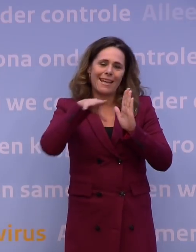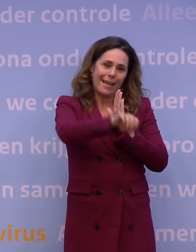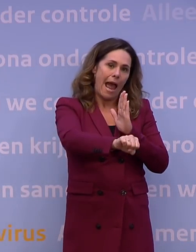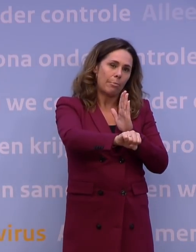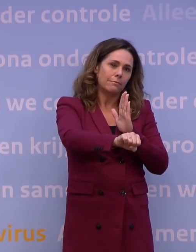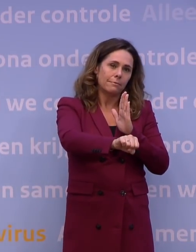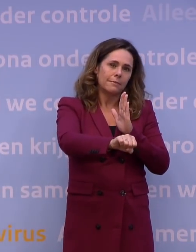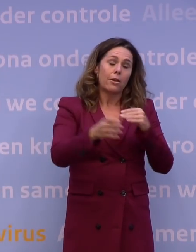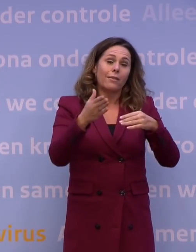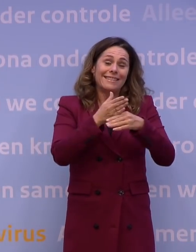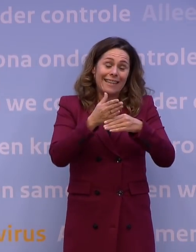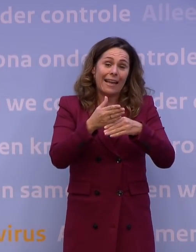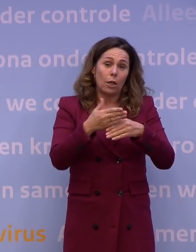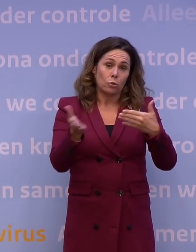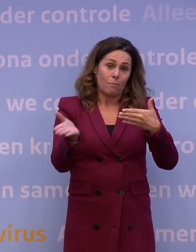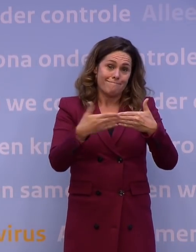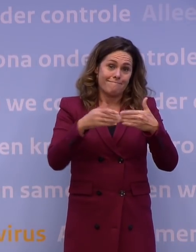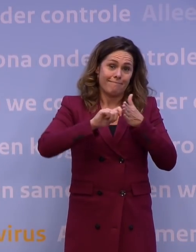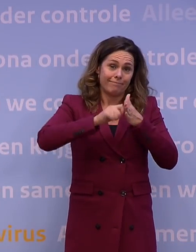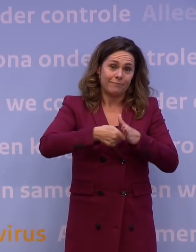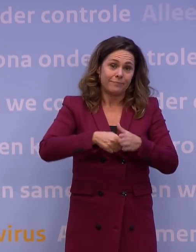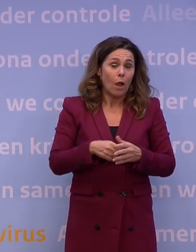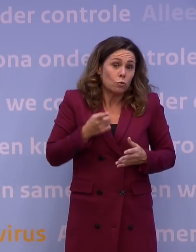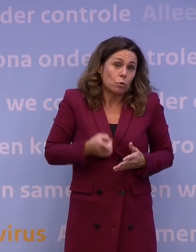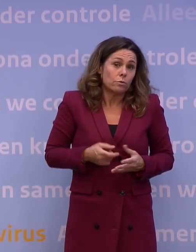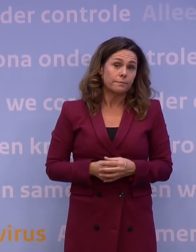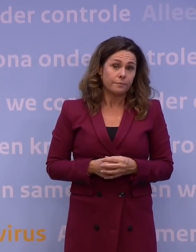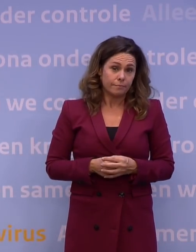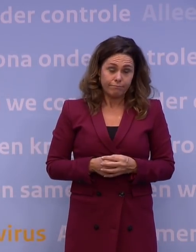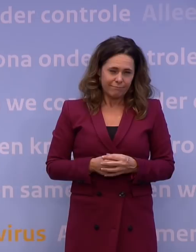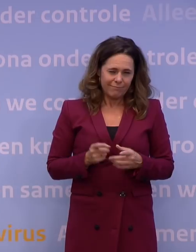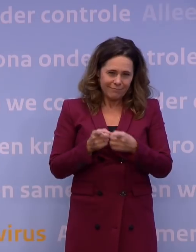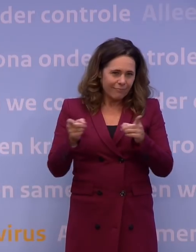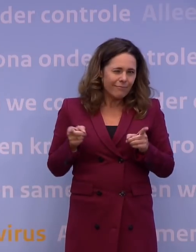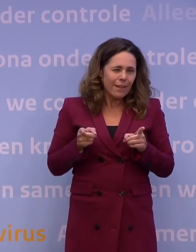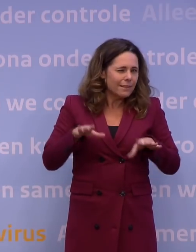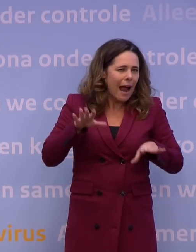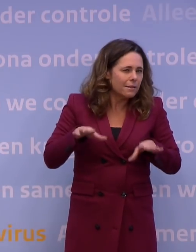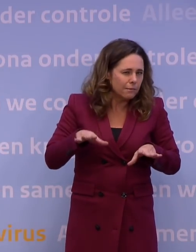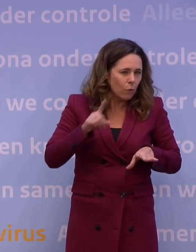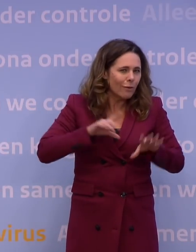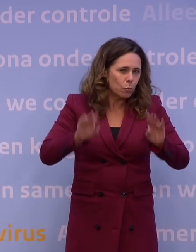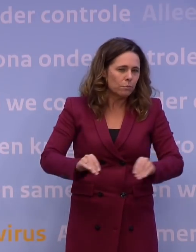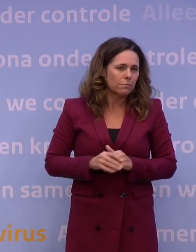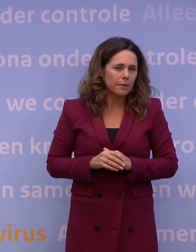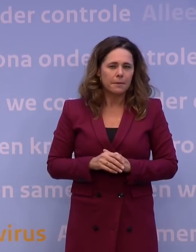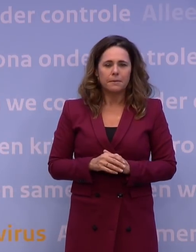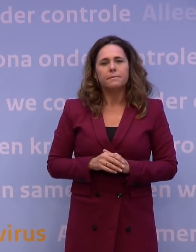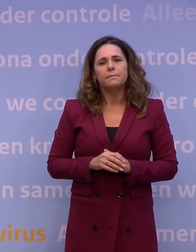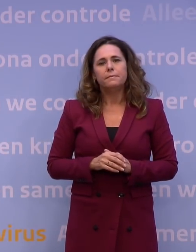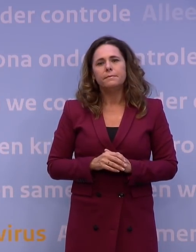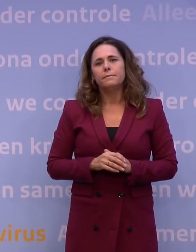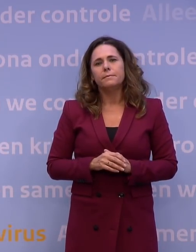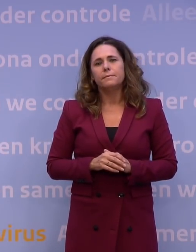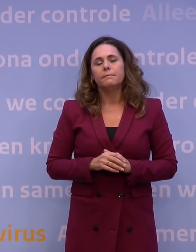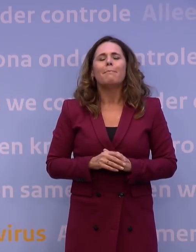deuren direct tijdelijk te sluiten als dat moet. En die zullen niet aarzelen dat te doen. Maar nog beter is als